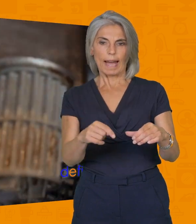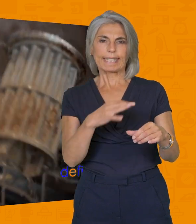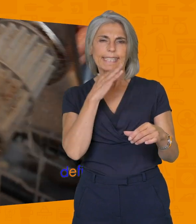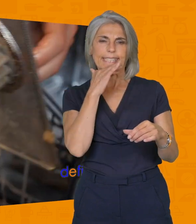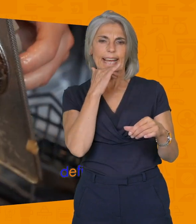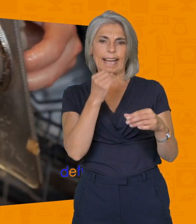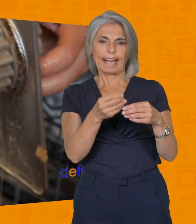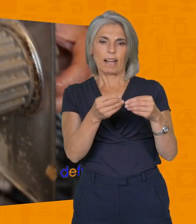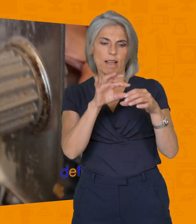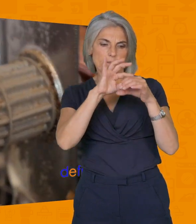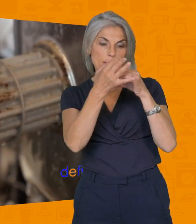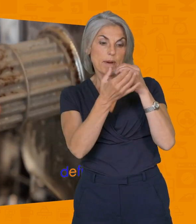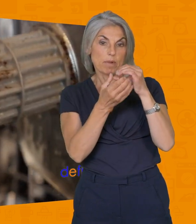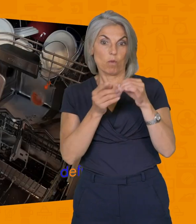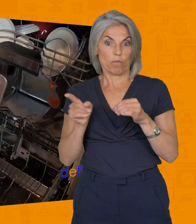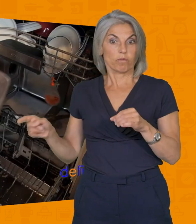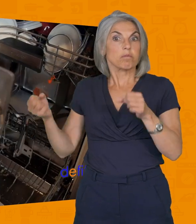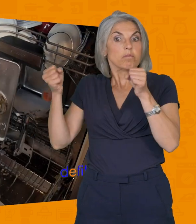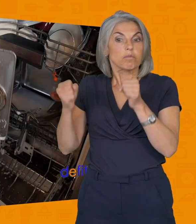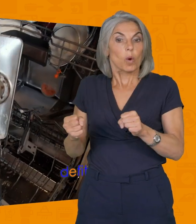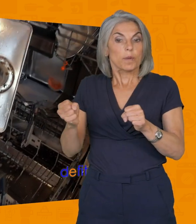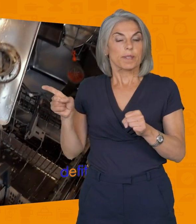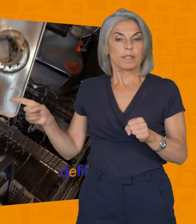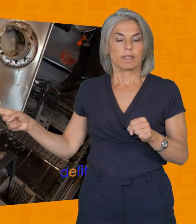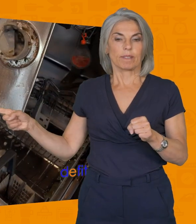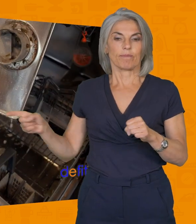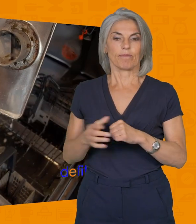Regardez ce qu'on peut trouver à l'intérieur d'un filtre de lave-vaisselle.